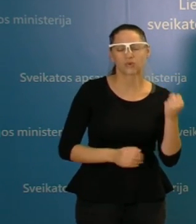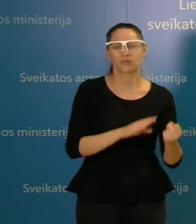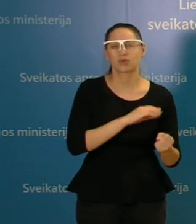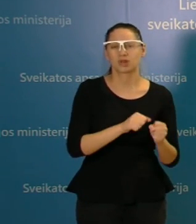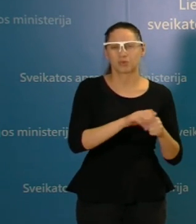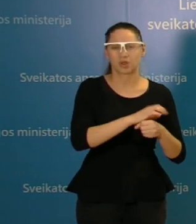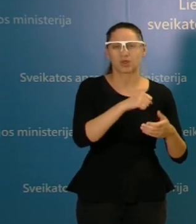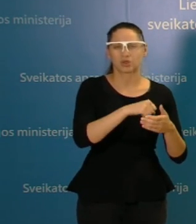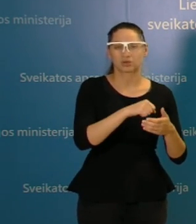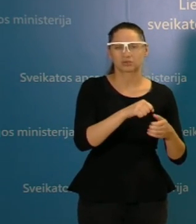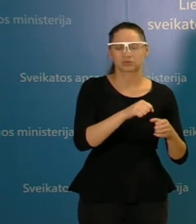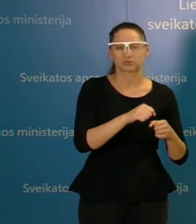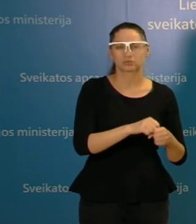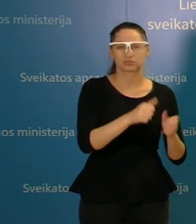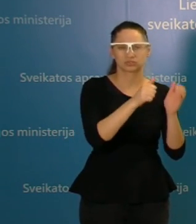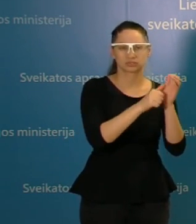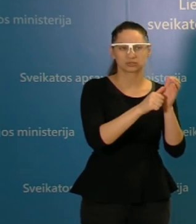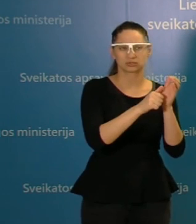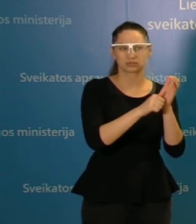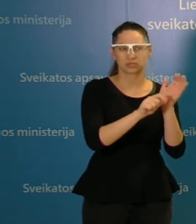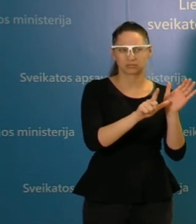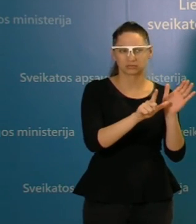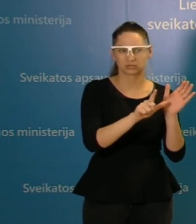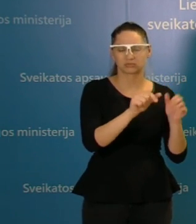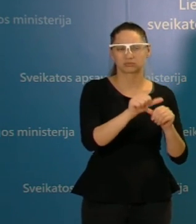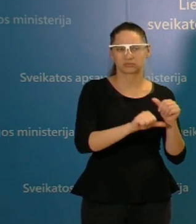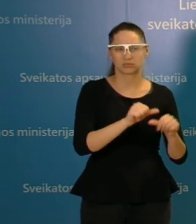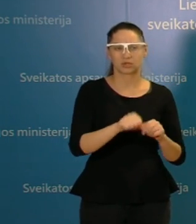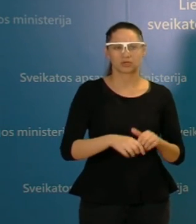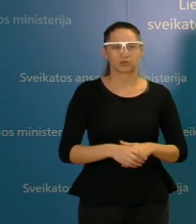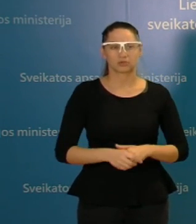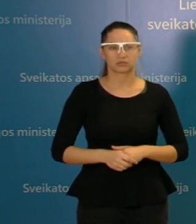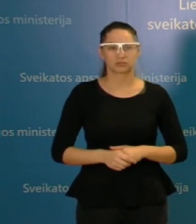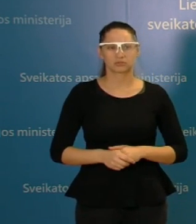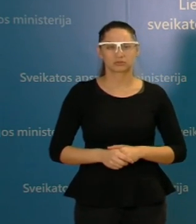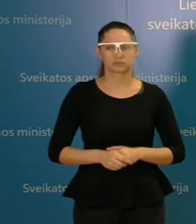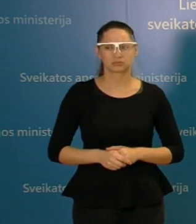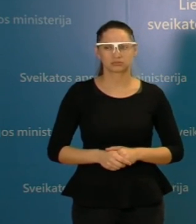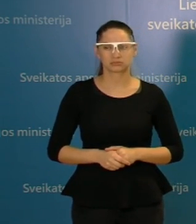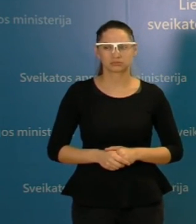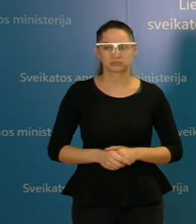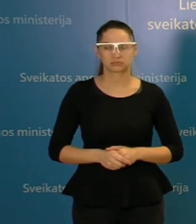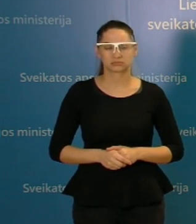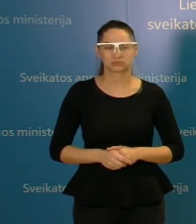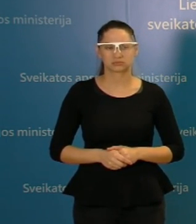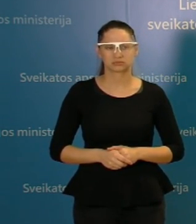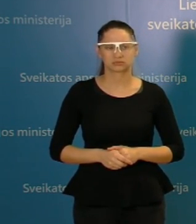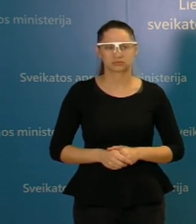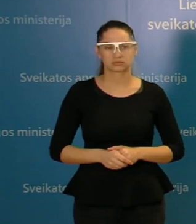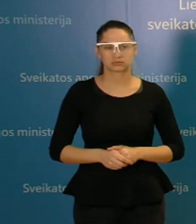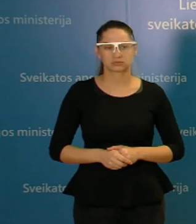mirės 47 metų. Ir tikrai nuolat sulaukėme ypatingai dabar daug klausimų,